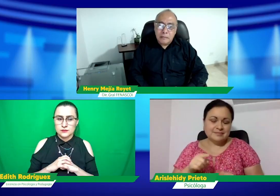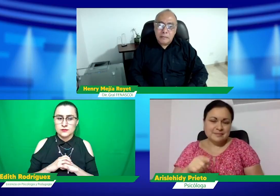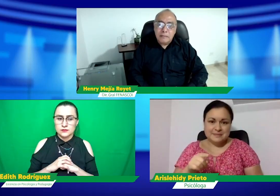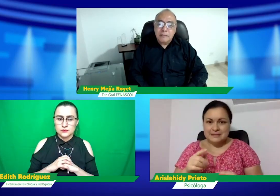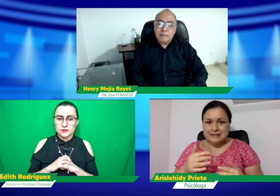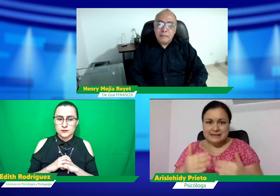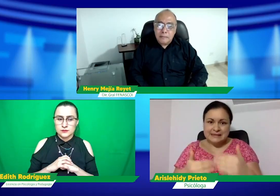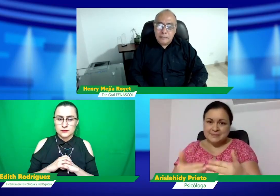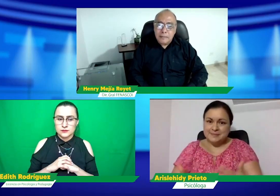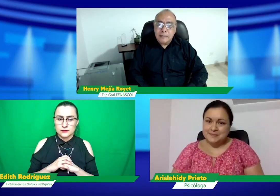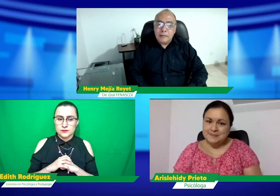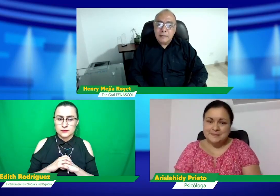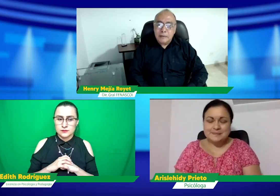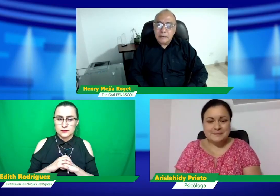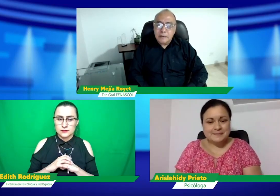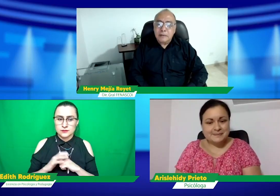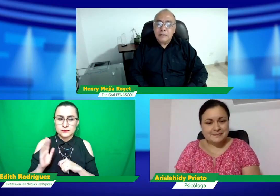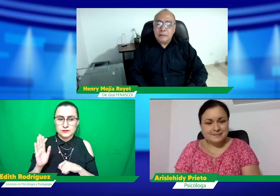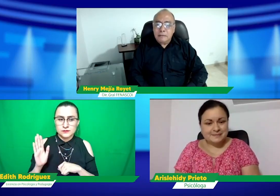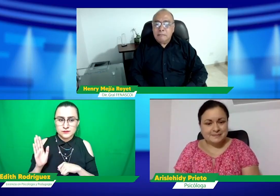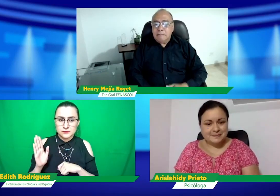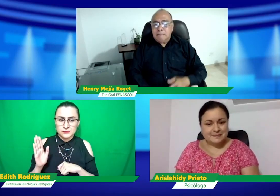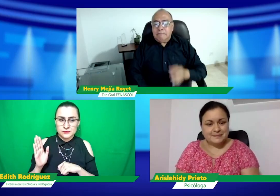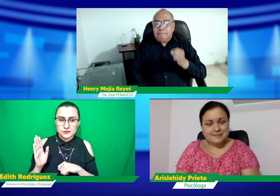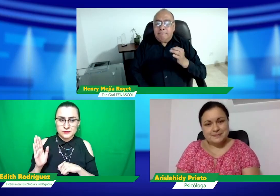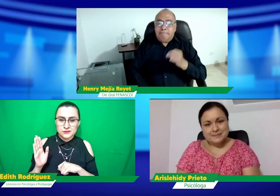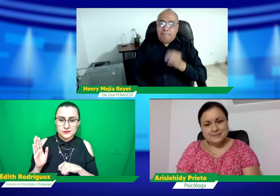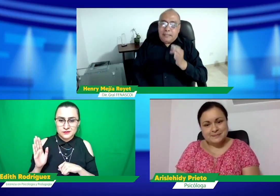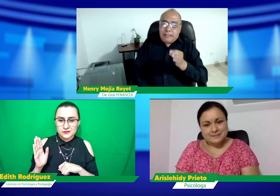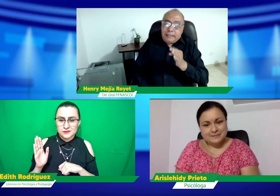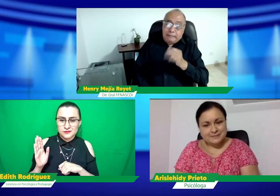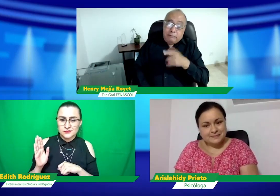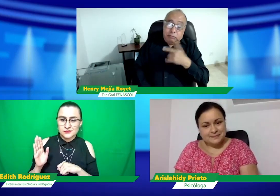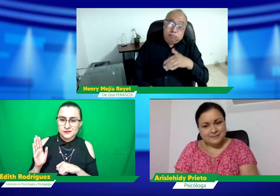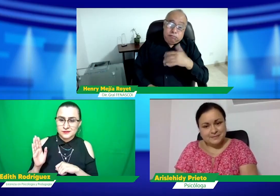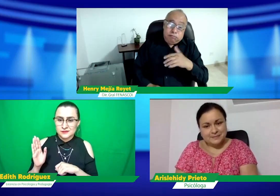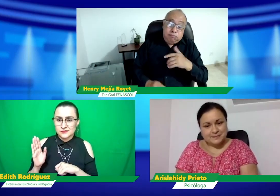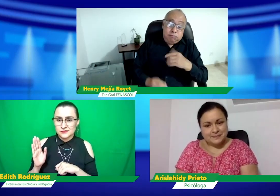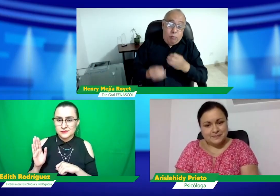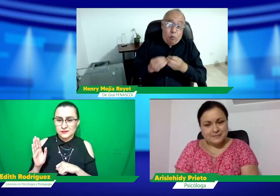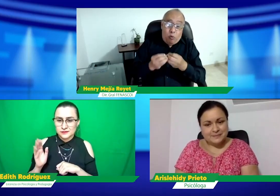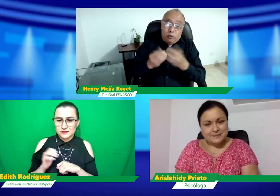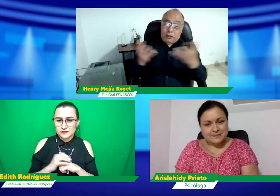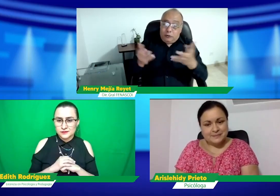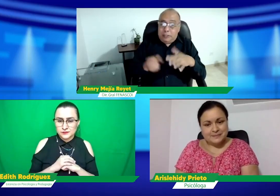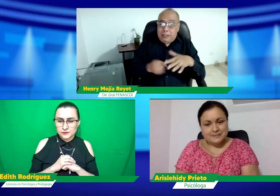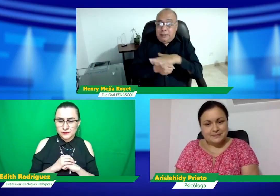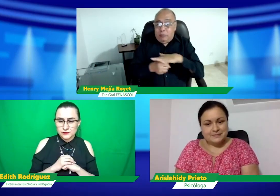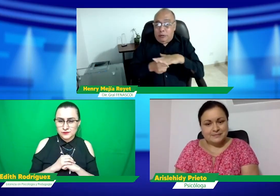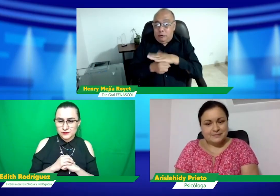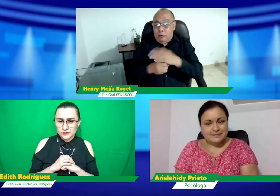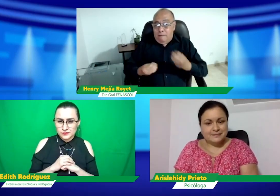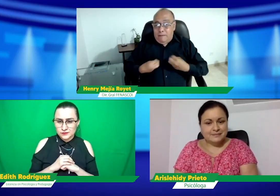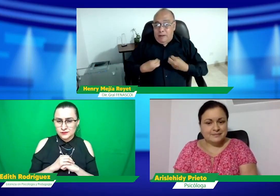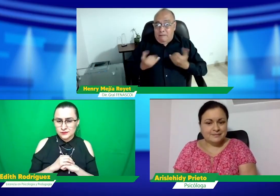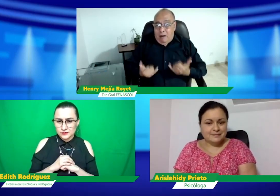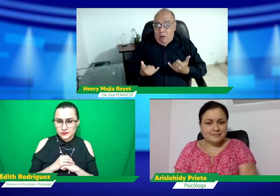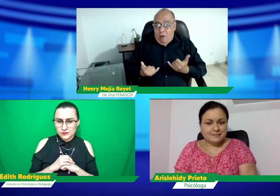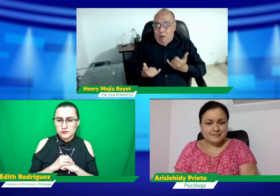diferentes cosas que rodean a la persona, y así se continúa. Sí, así es. Son